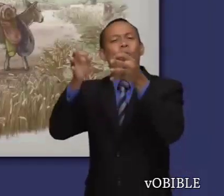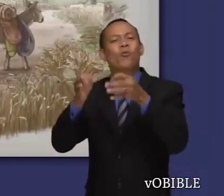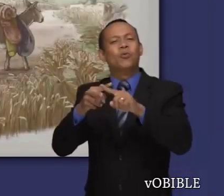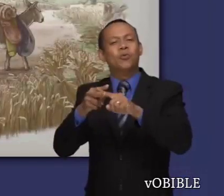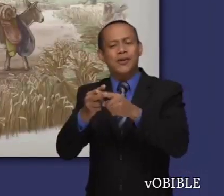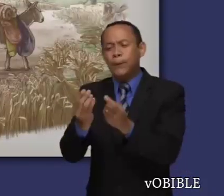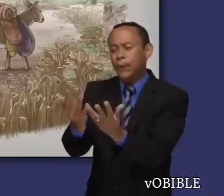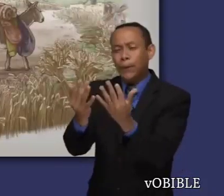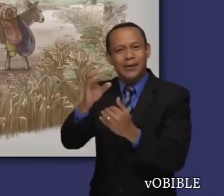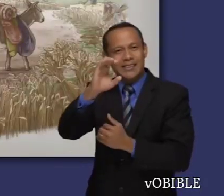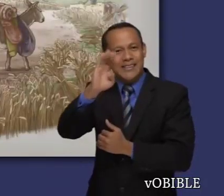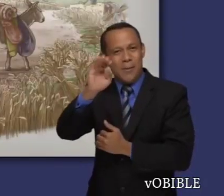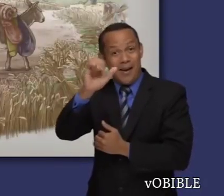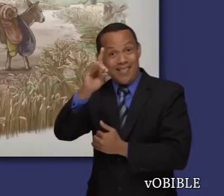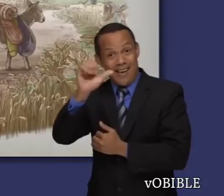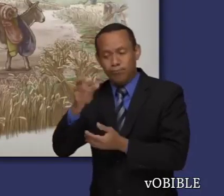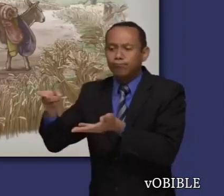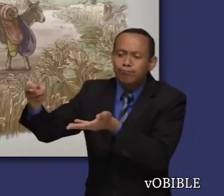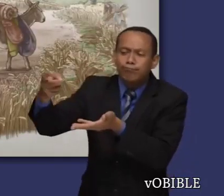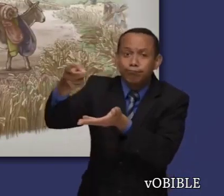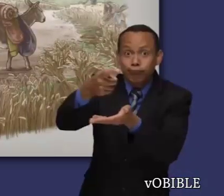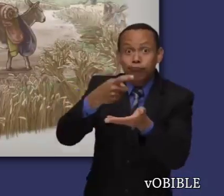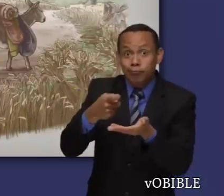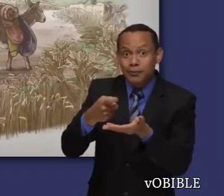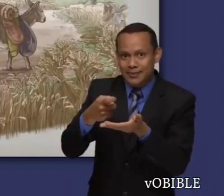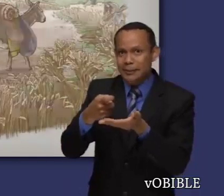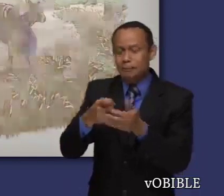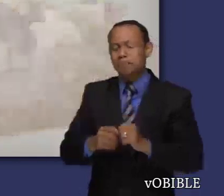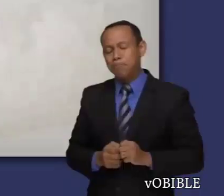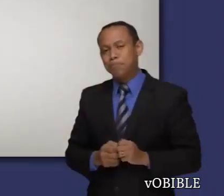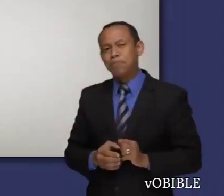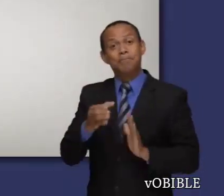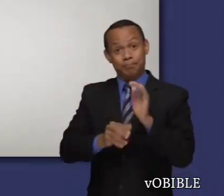las dos viudas llegan a Belén, acaba de empezar la cosecha de la cebada.